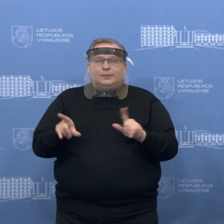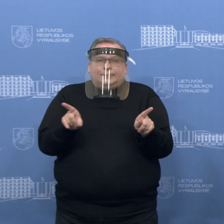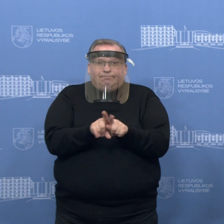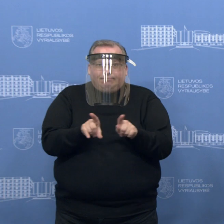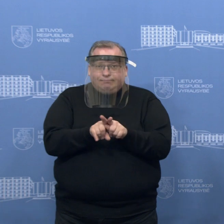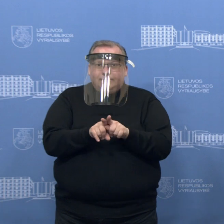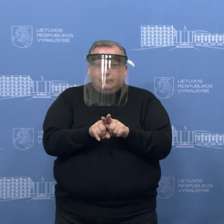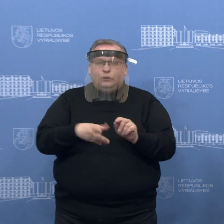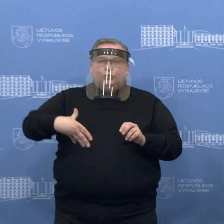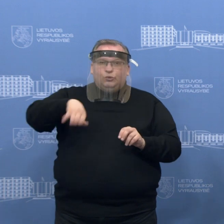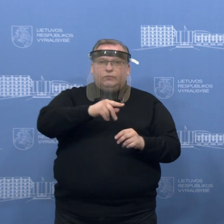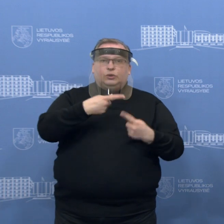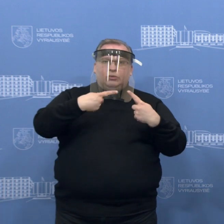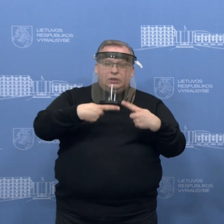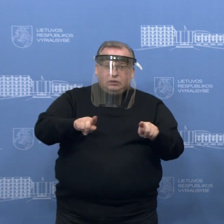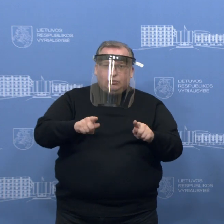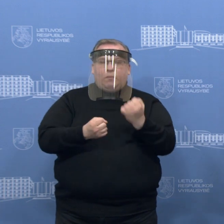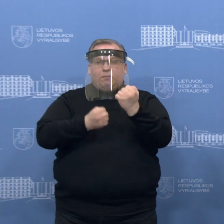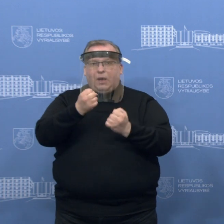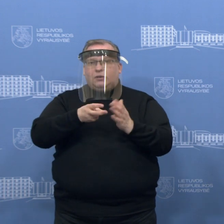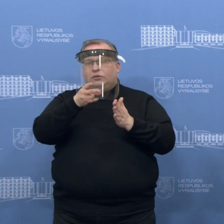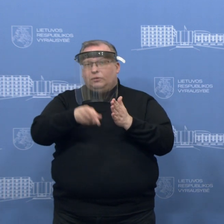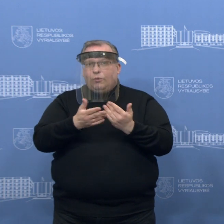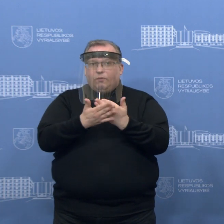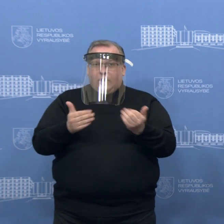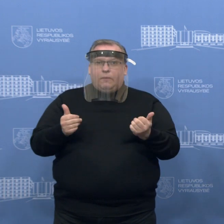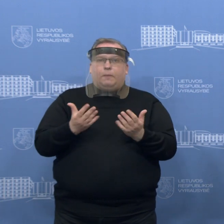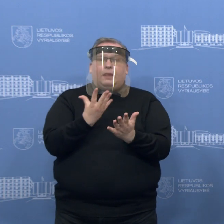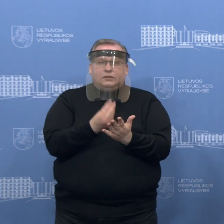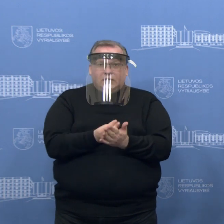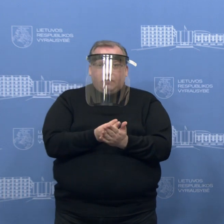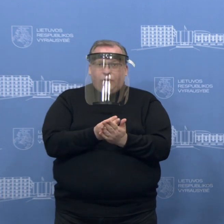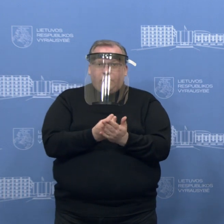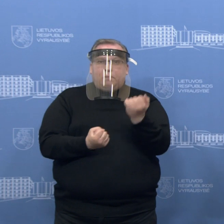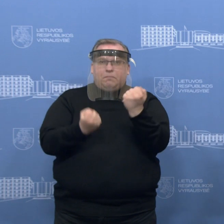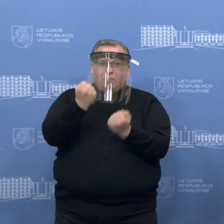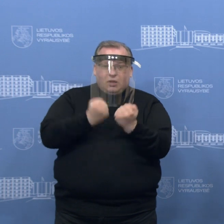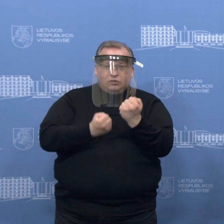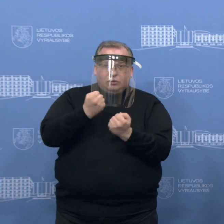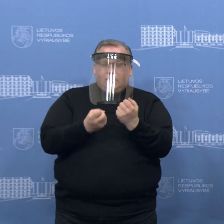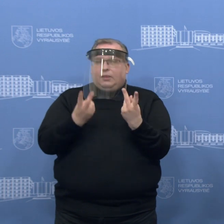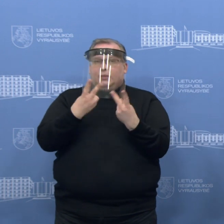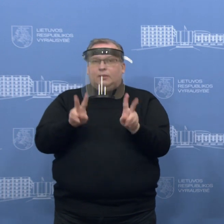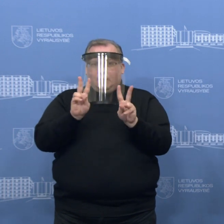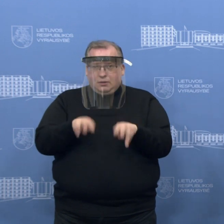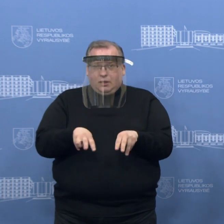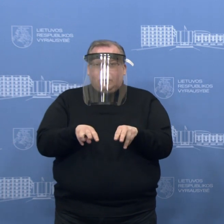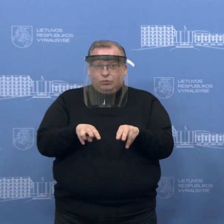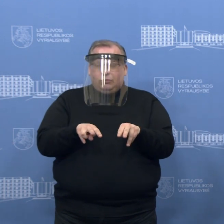visų kitų transportų, ar tai liečia individualų transportą, nereikėtų